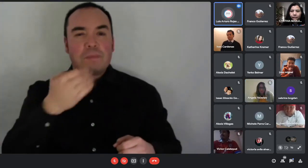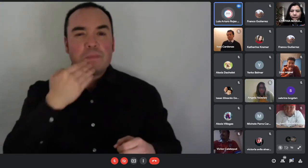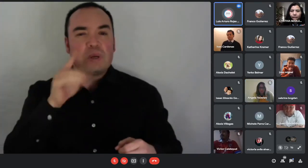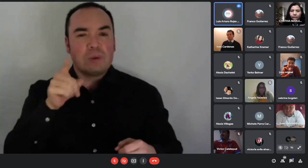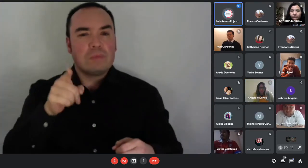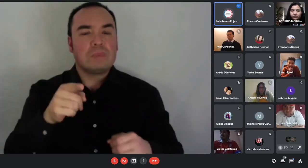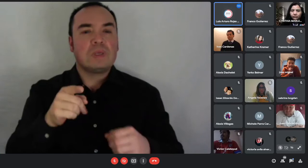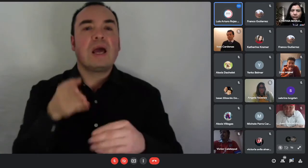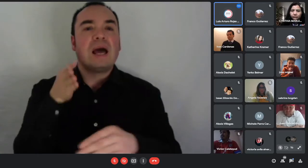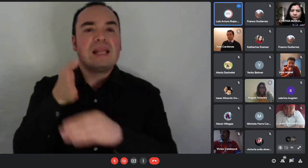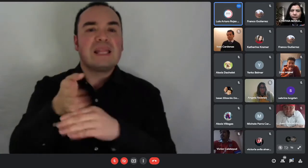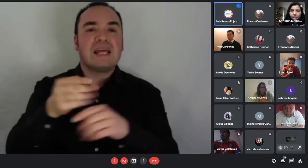¿de qué ciudad ella?